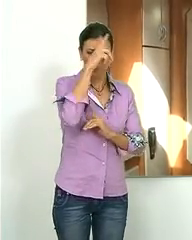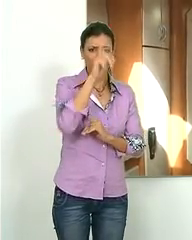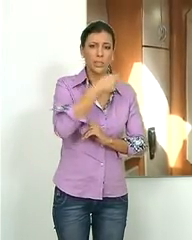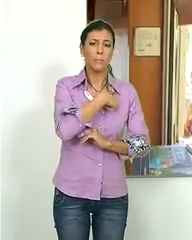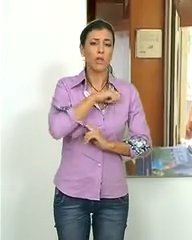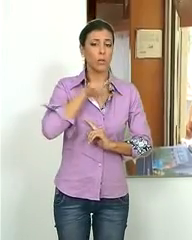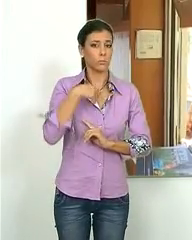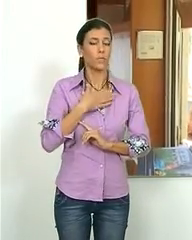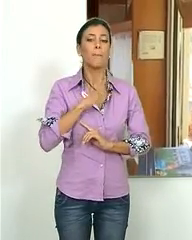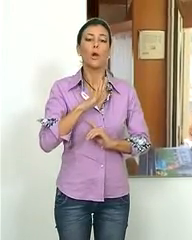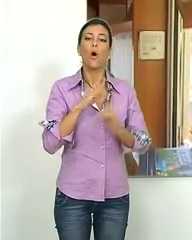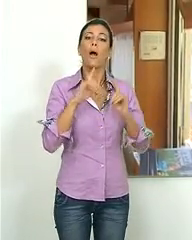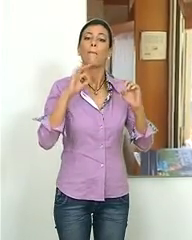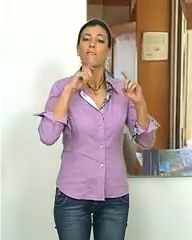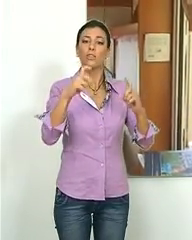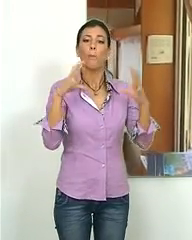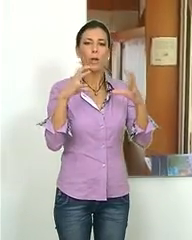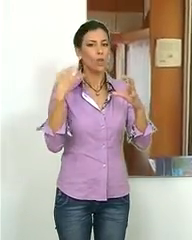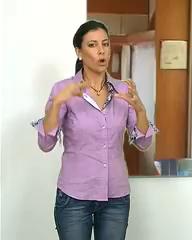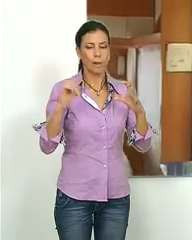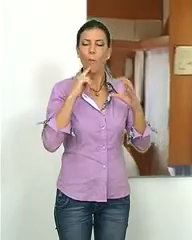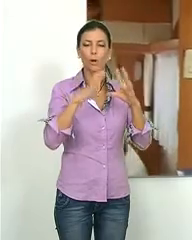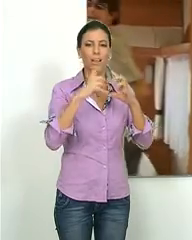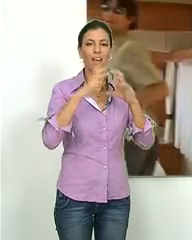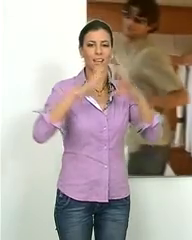alemanes y españoles, pero con una pelota gigante.